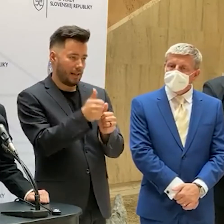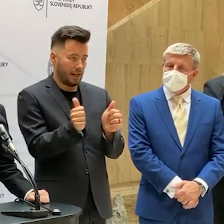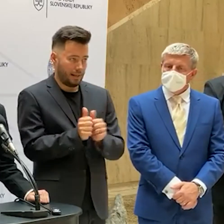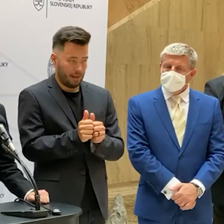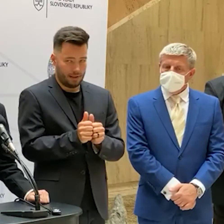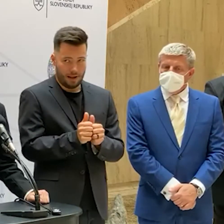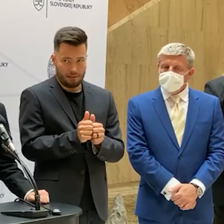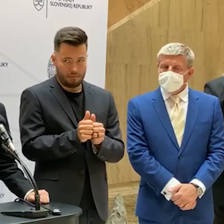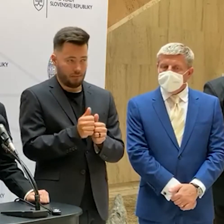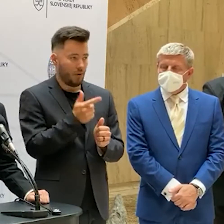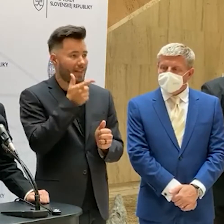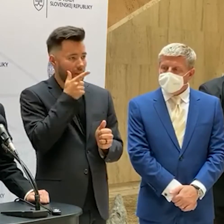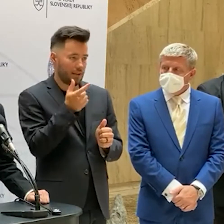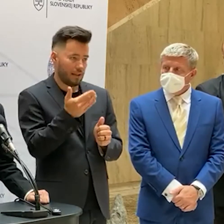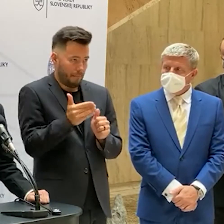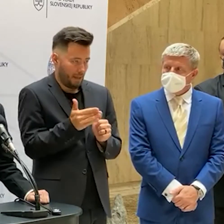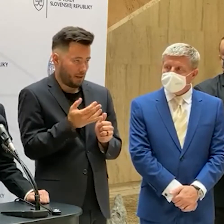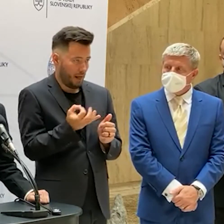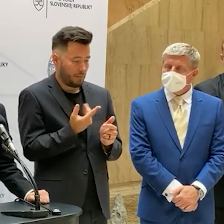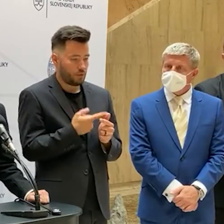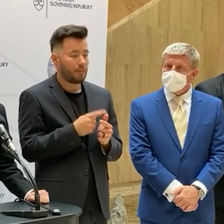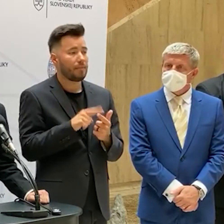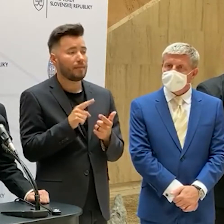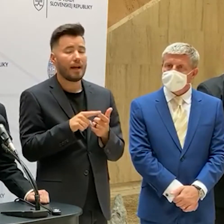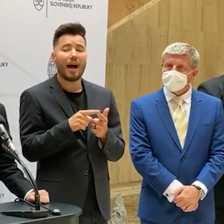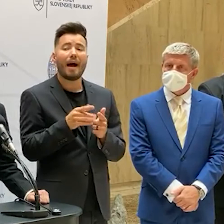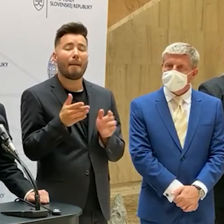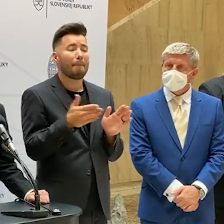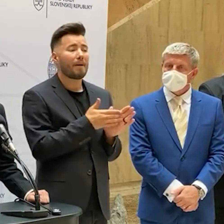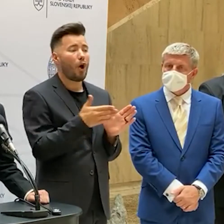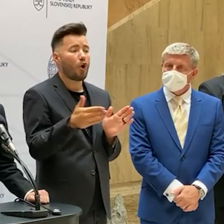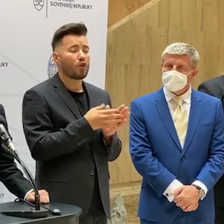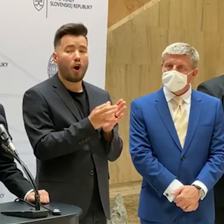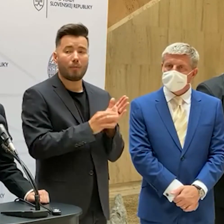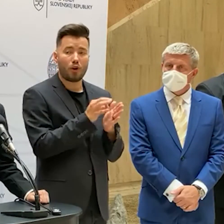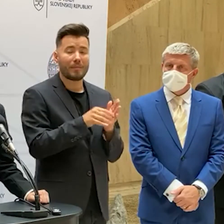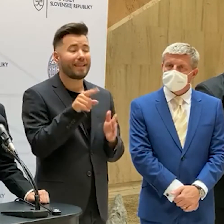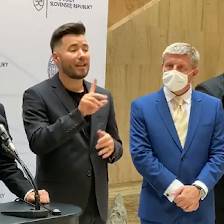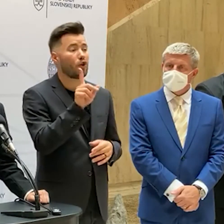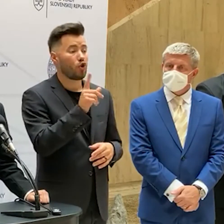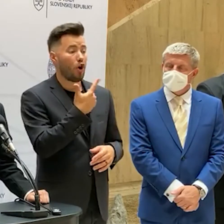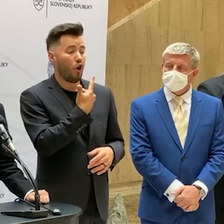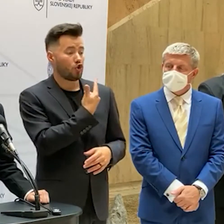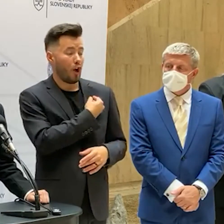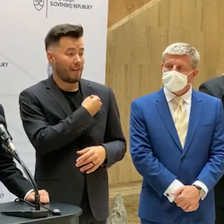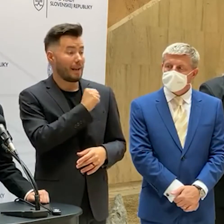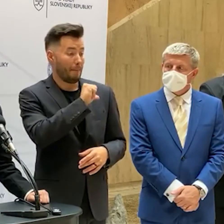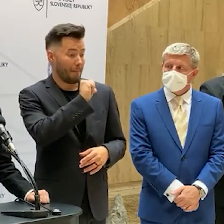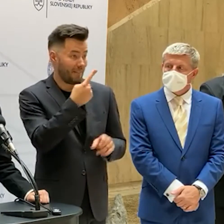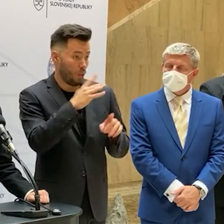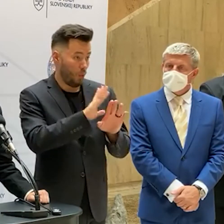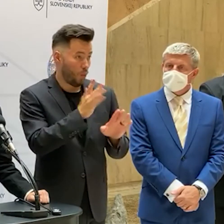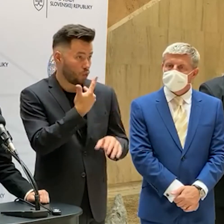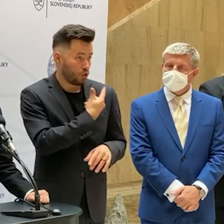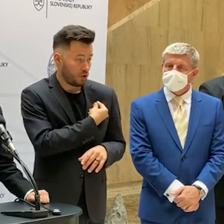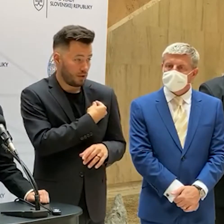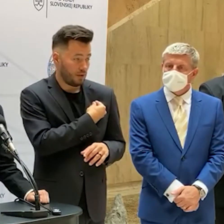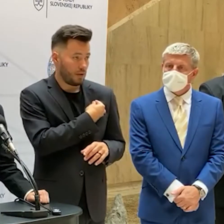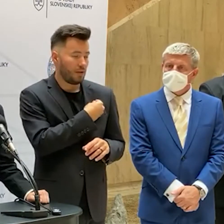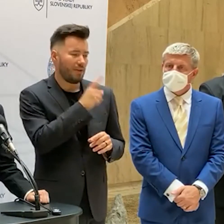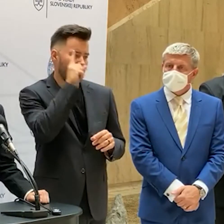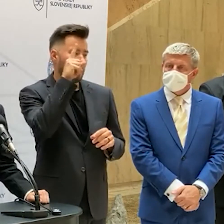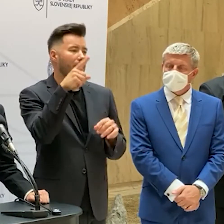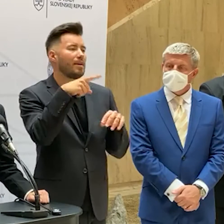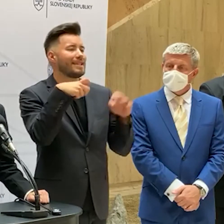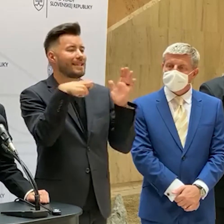druhá bola práve to, aby sme dali prechodné obdobie aj pre tých, ktorí sú už zaočkovaní prvou dávkou. Napríklad AstraZeneca, kde to preočkovanie je po desiatich